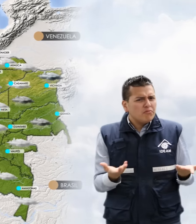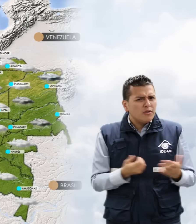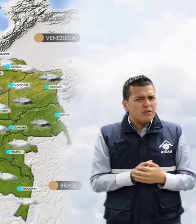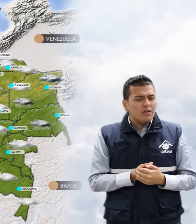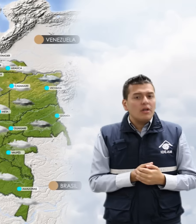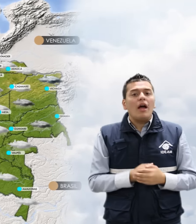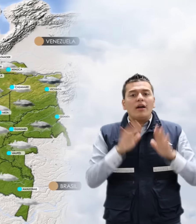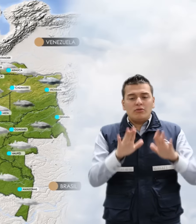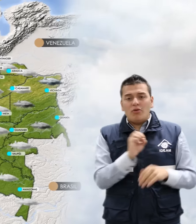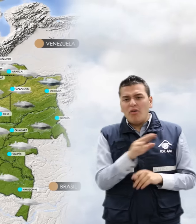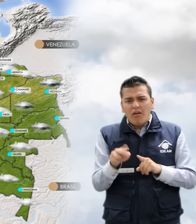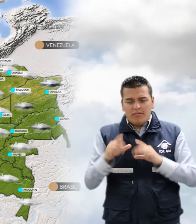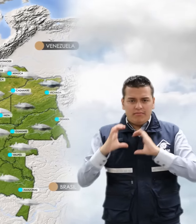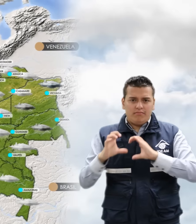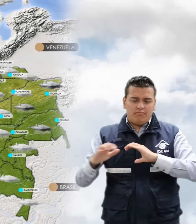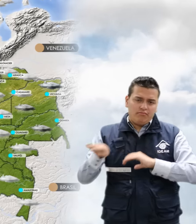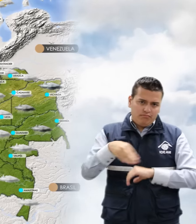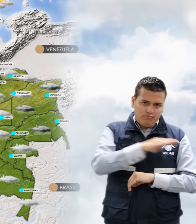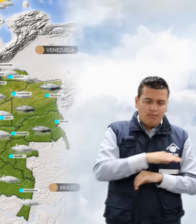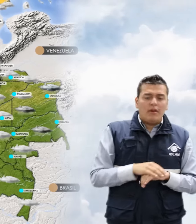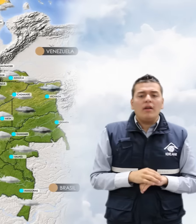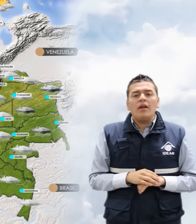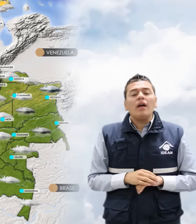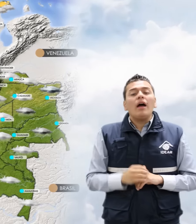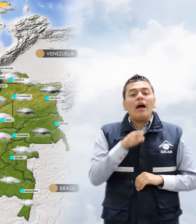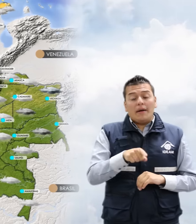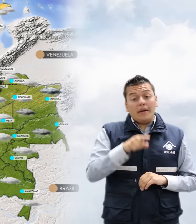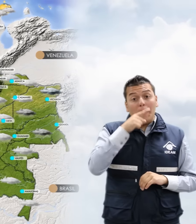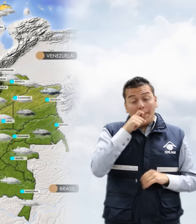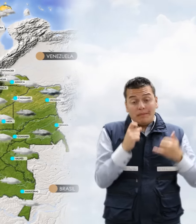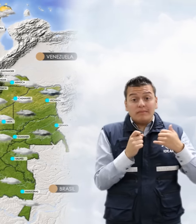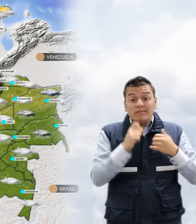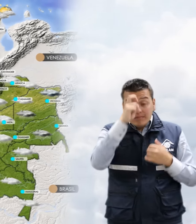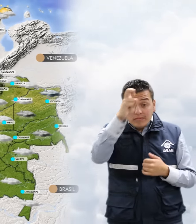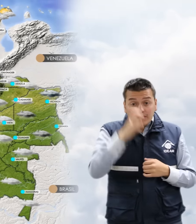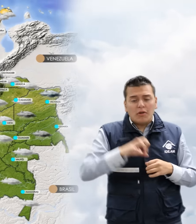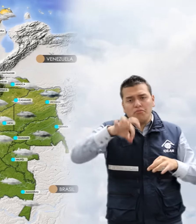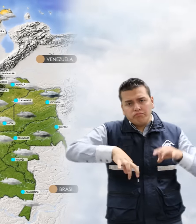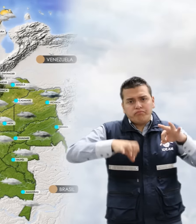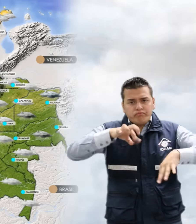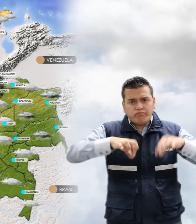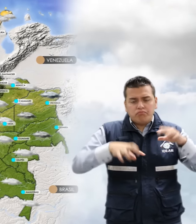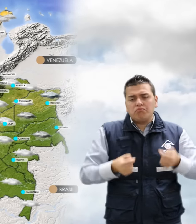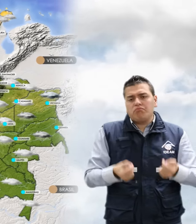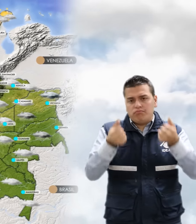el flanco oriental de Caquetá. Al norte de Amazonas son posibles algunas lloviznas esporádicas.